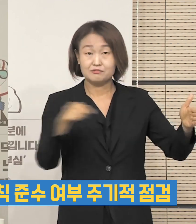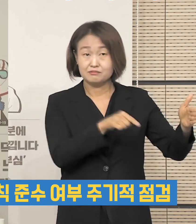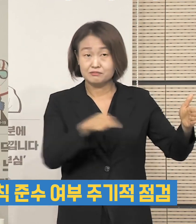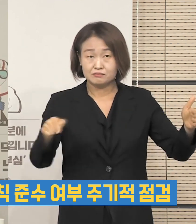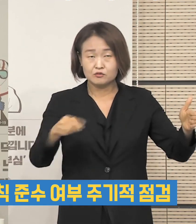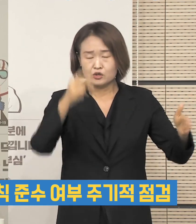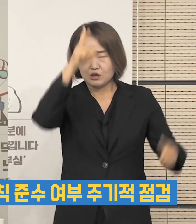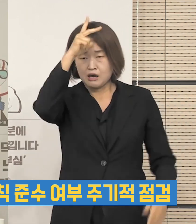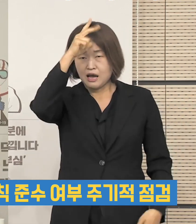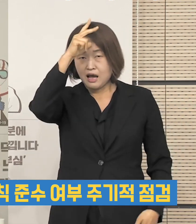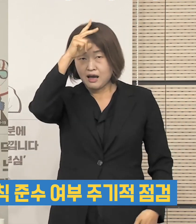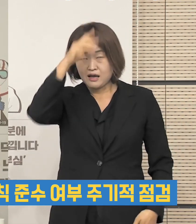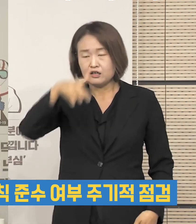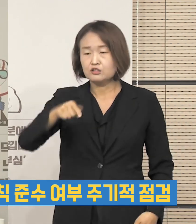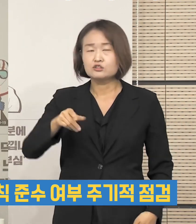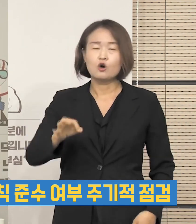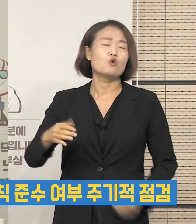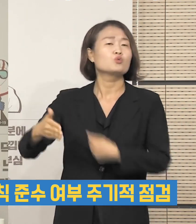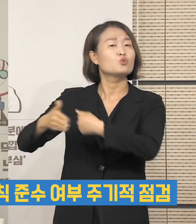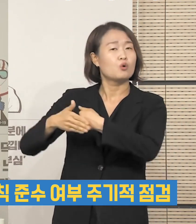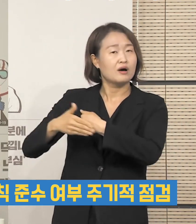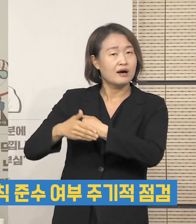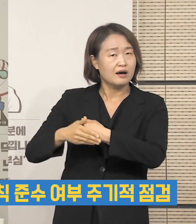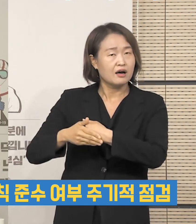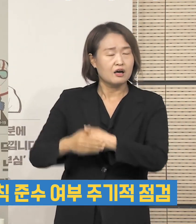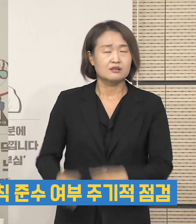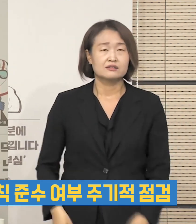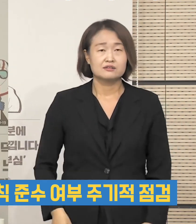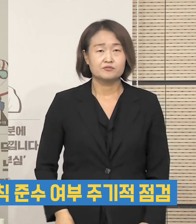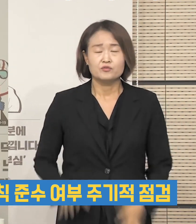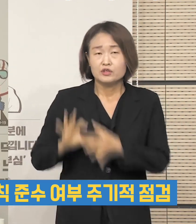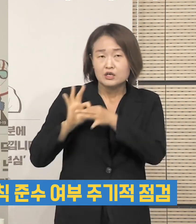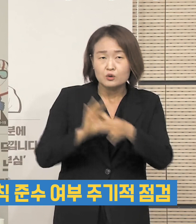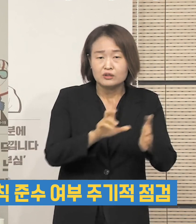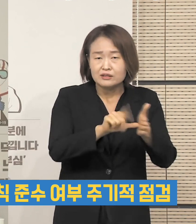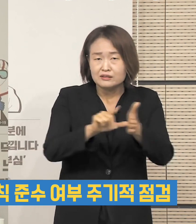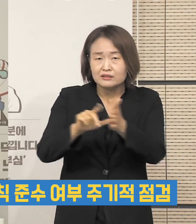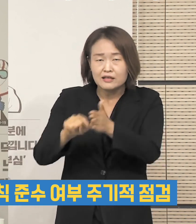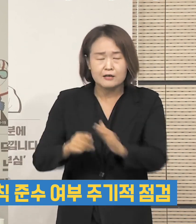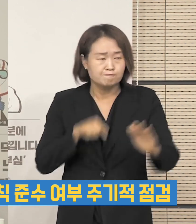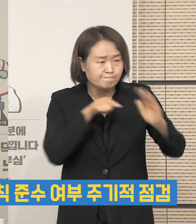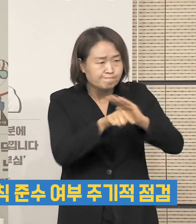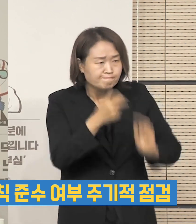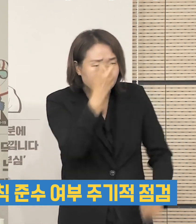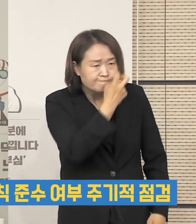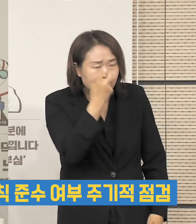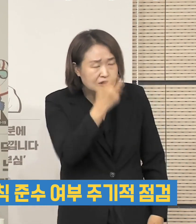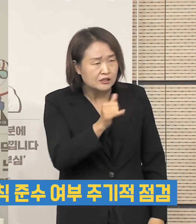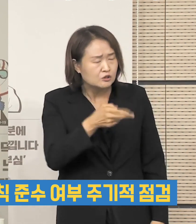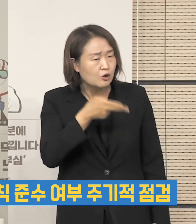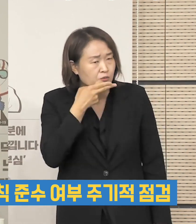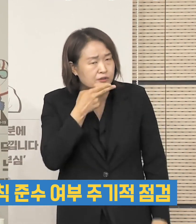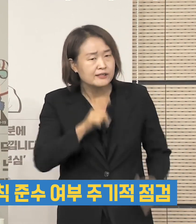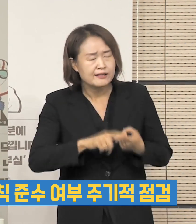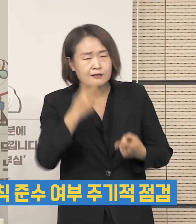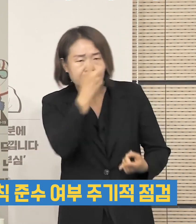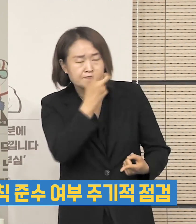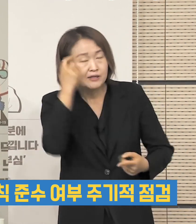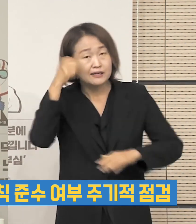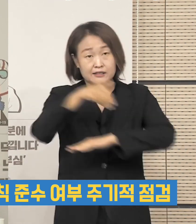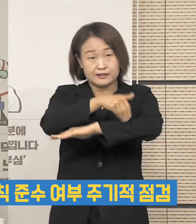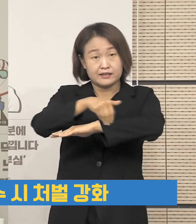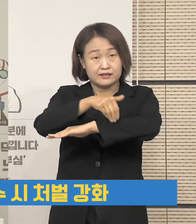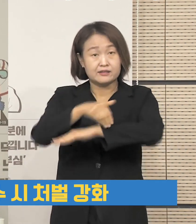경찰청 협조를 받아 주기적으로 유흥시설의 방역수칙 준수 여부를 점검할 계획입니다.